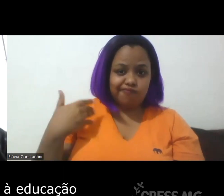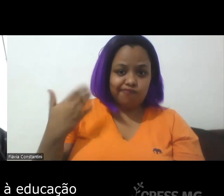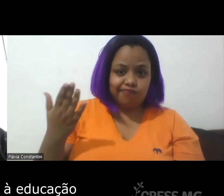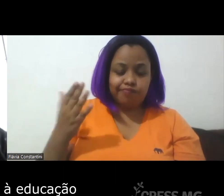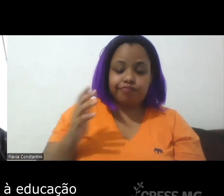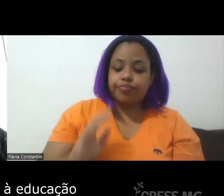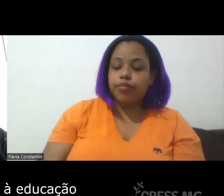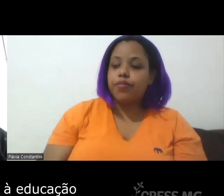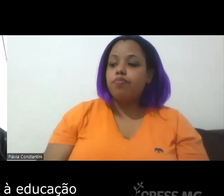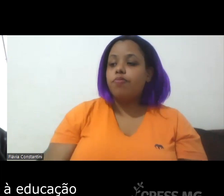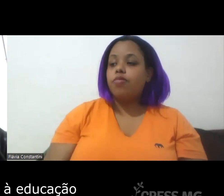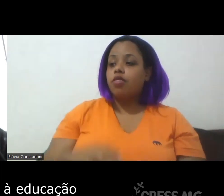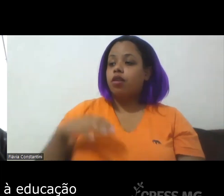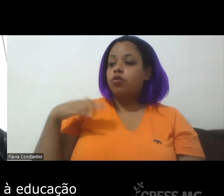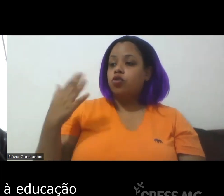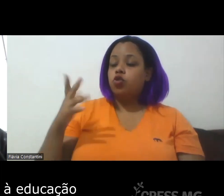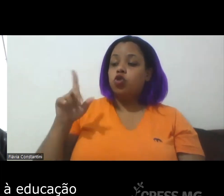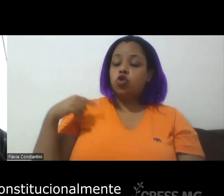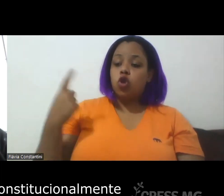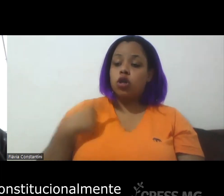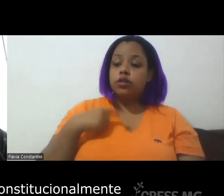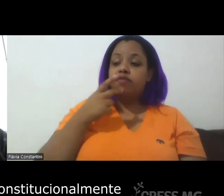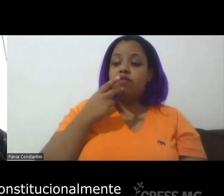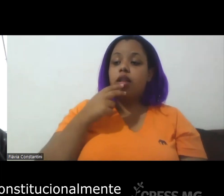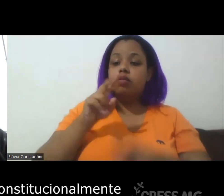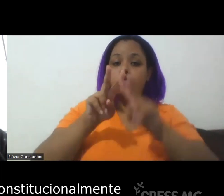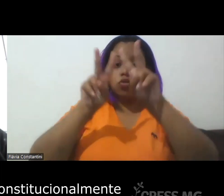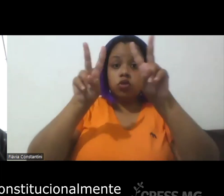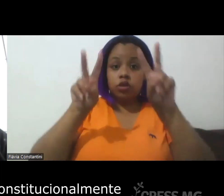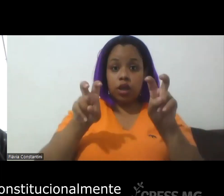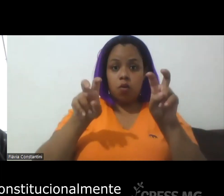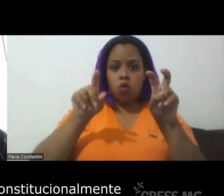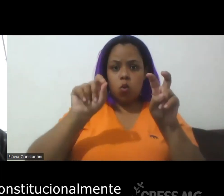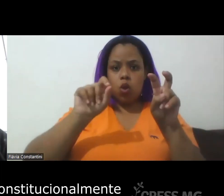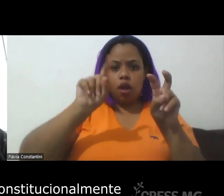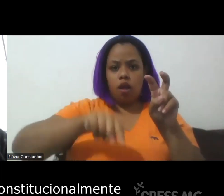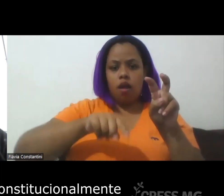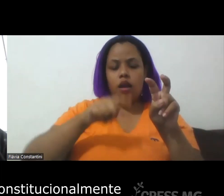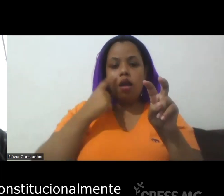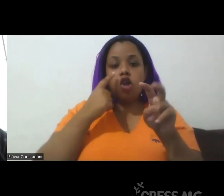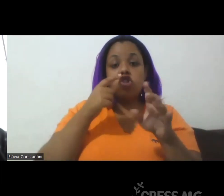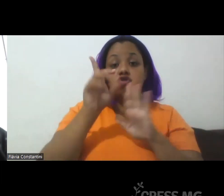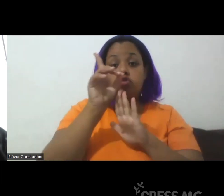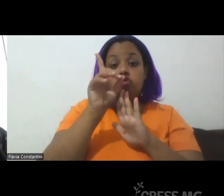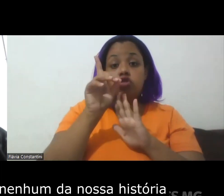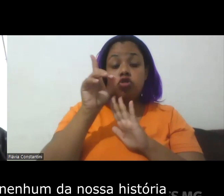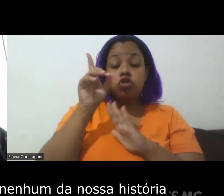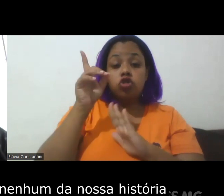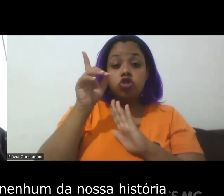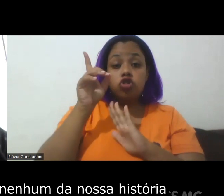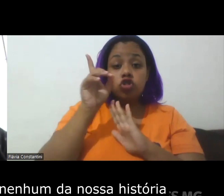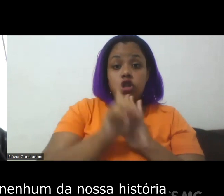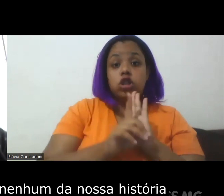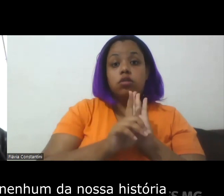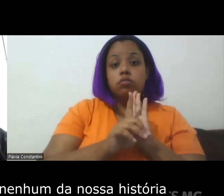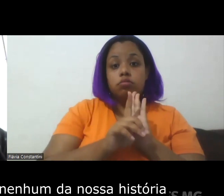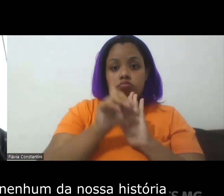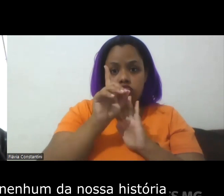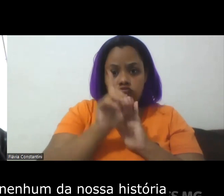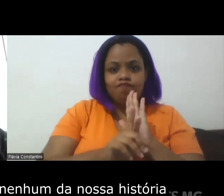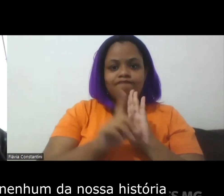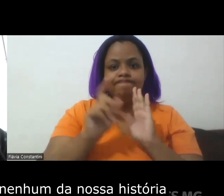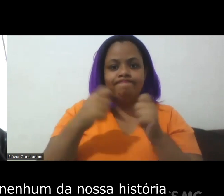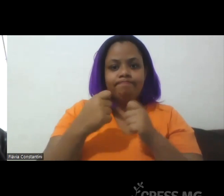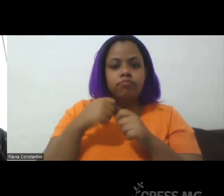do direito à educação que está previsto constitucionalmente, mas que, em momento nenhum da